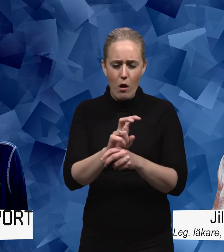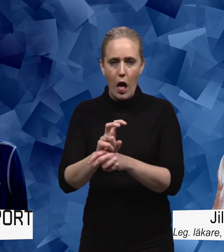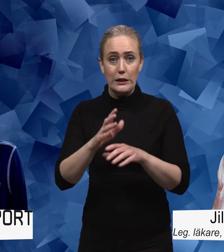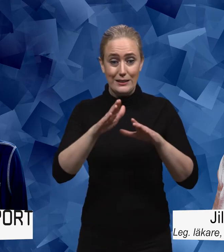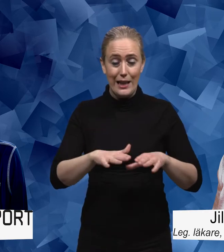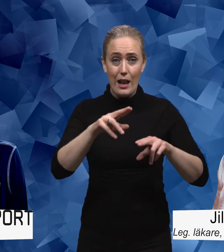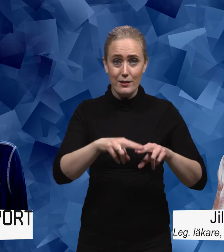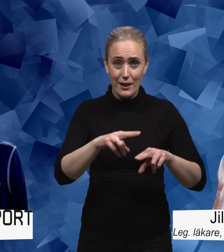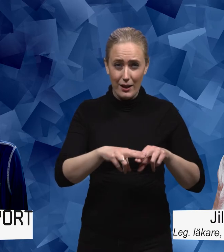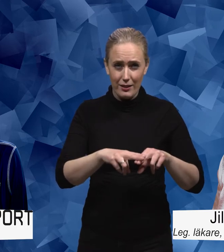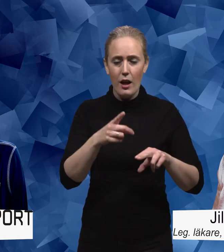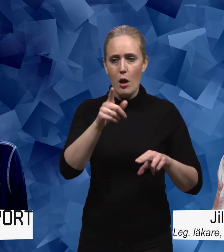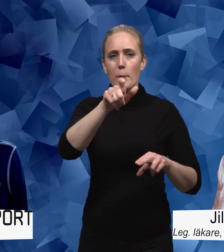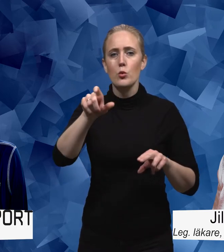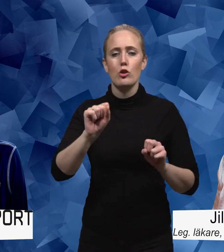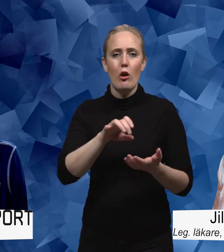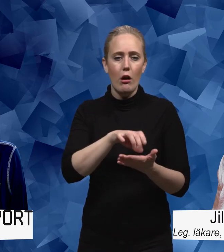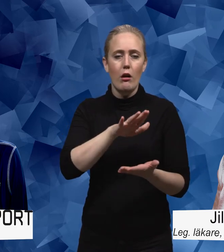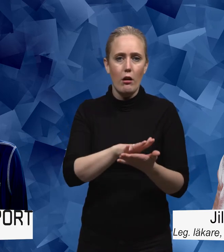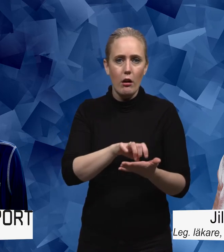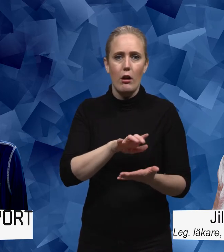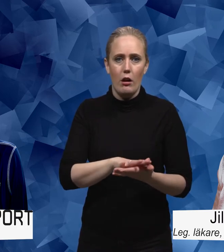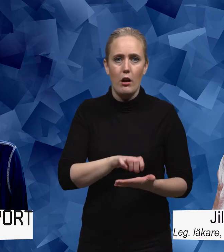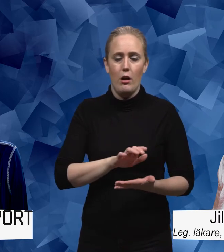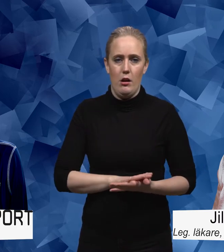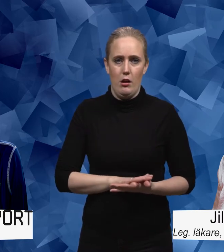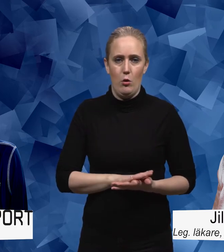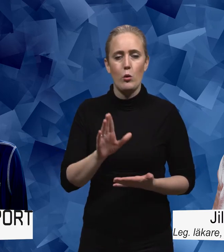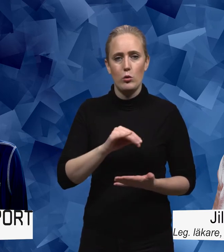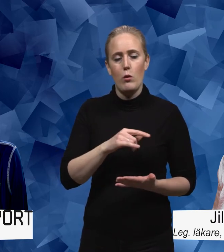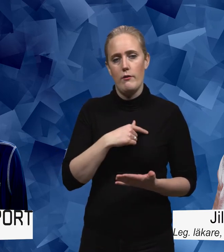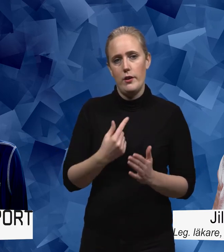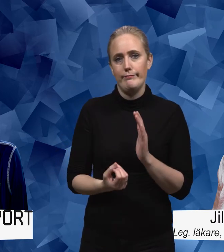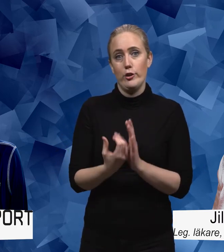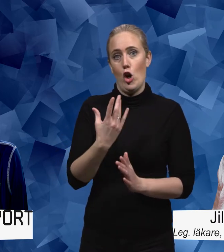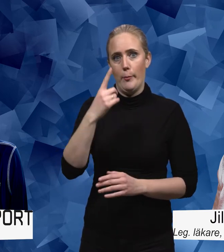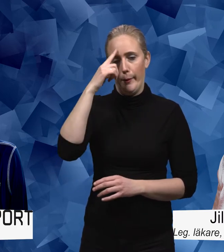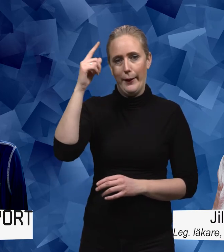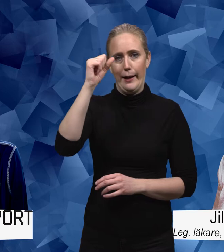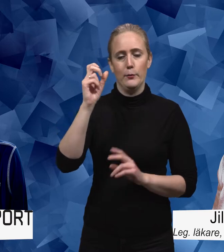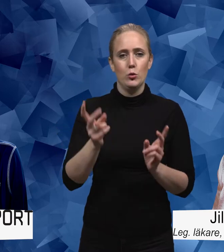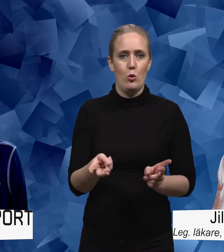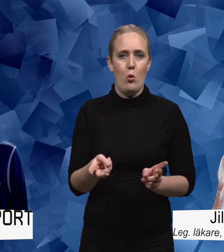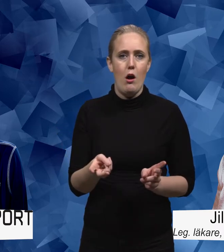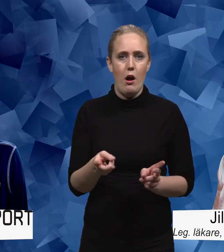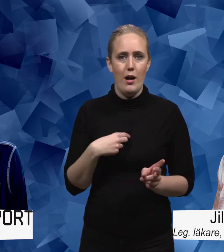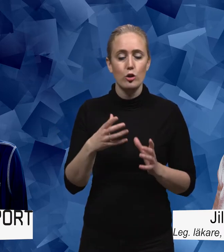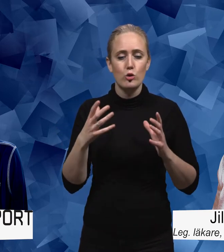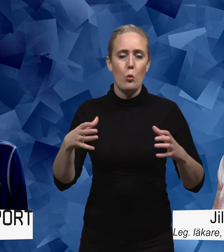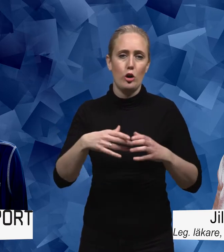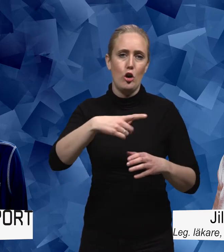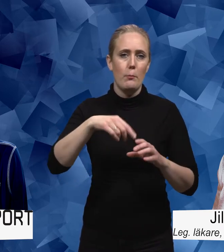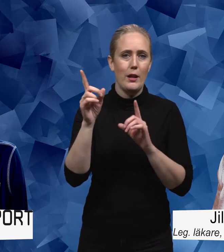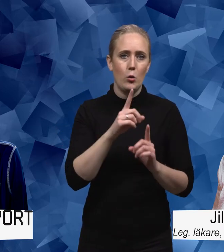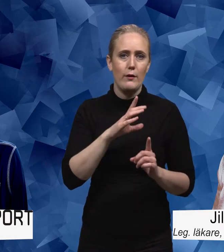berätta hur mycket man satt eller rörde på sig. Och därför har begreppet uppkommit kan man säga på en stor grupp människor. Och just